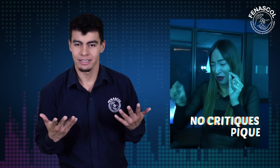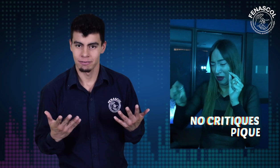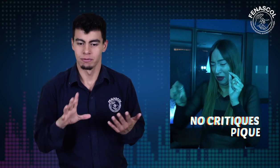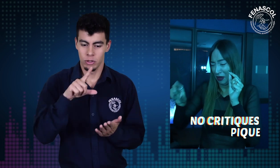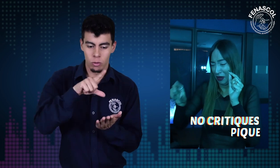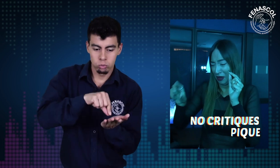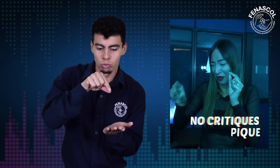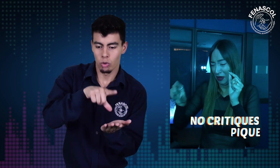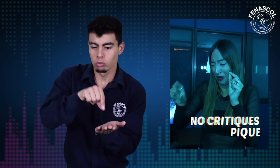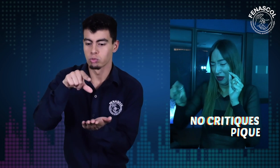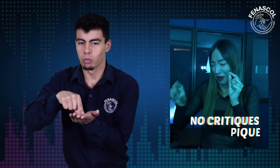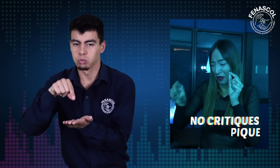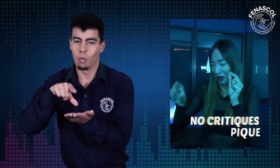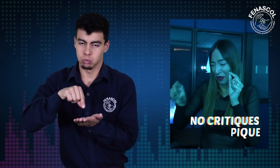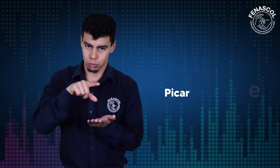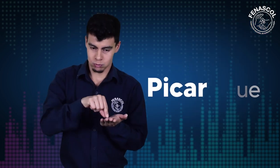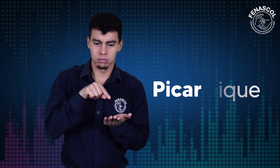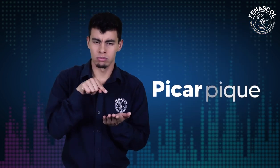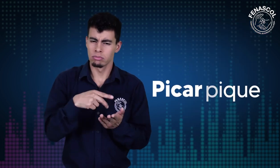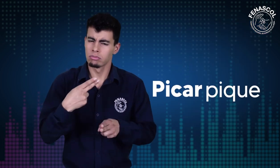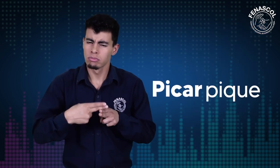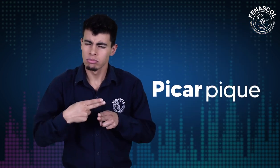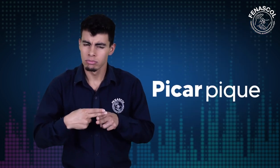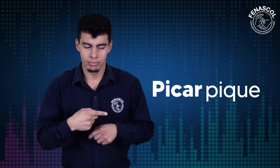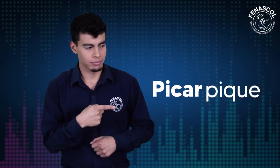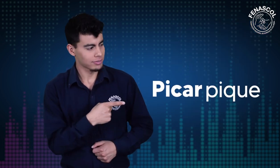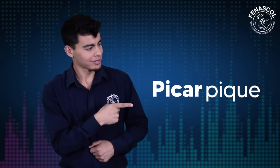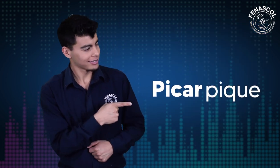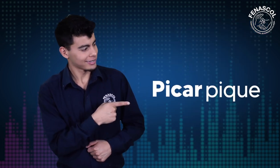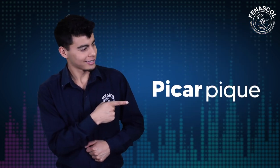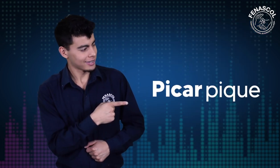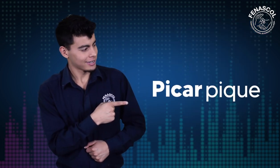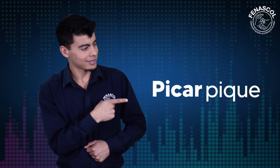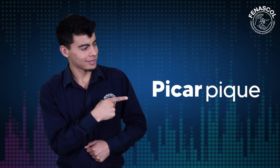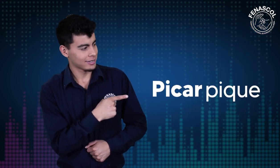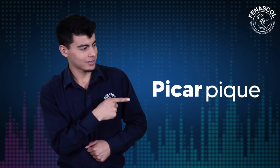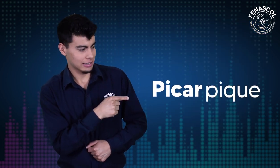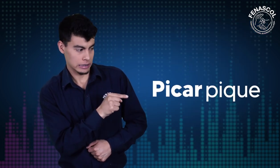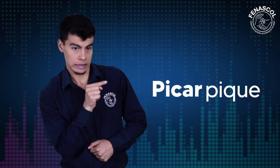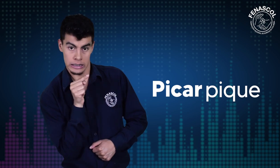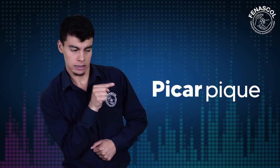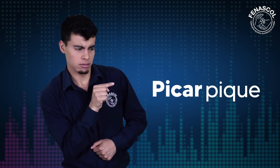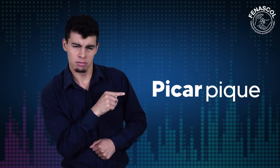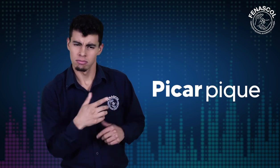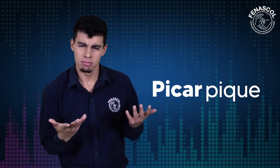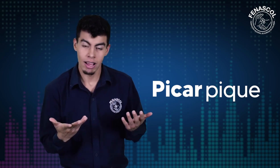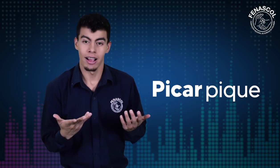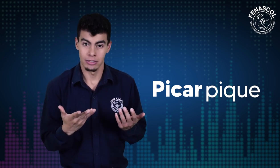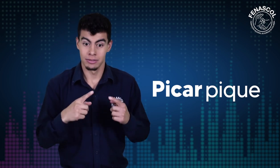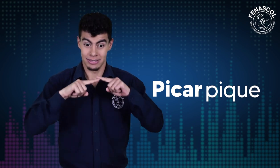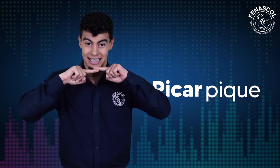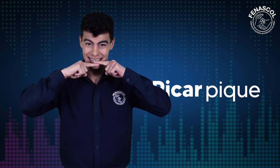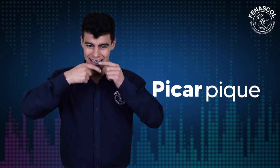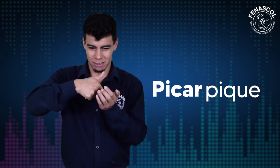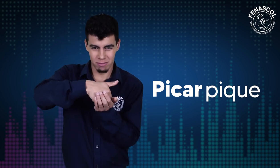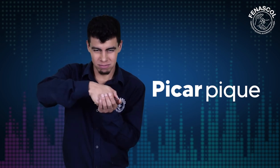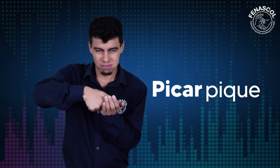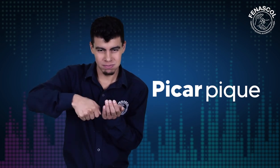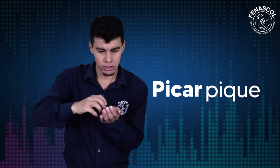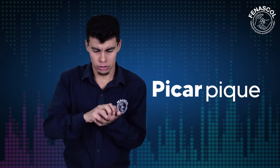También dentro de la canción vemos el juego de palabras picar, piqué. Esto